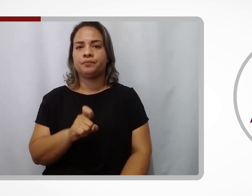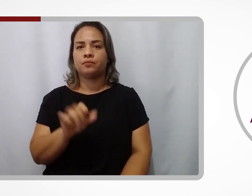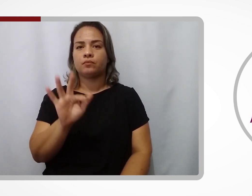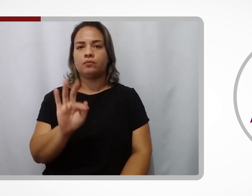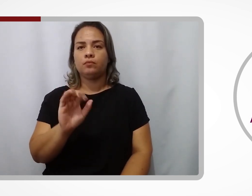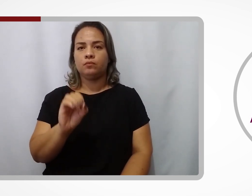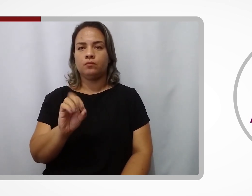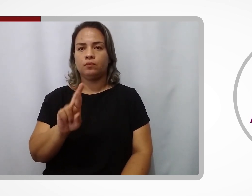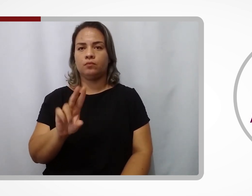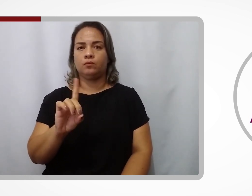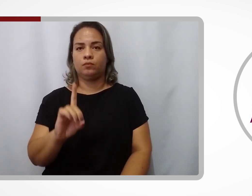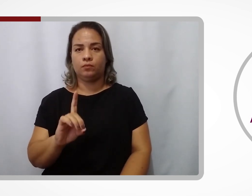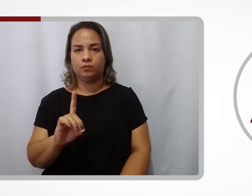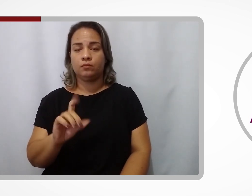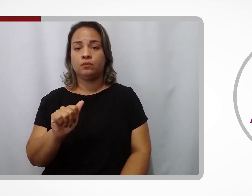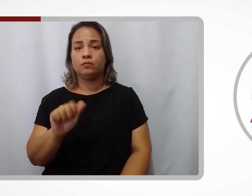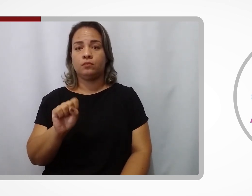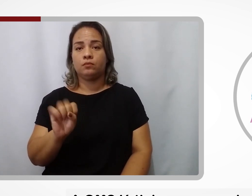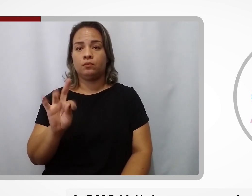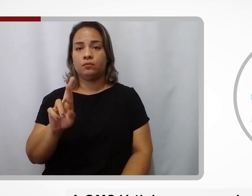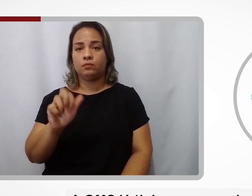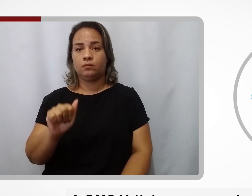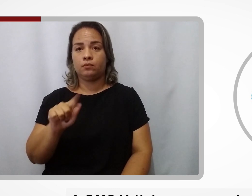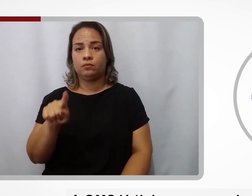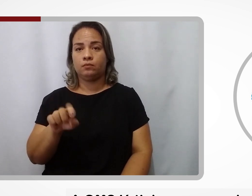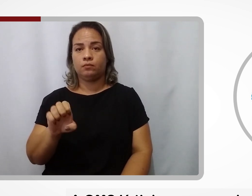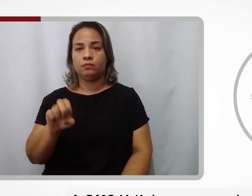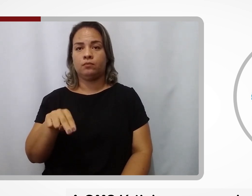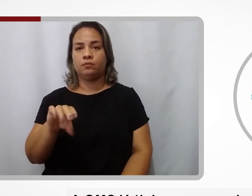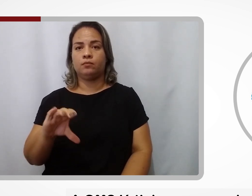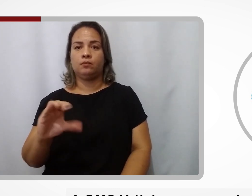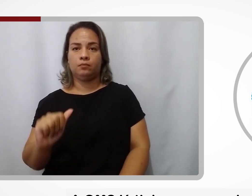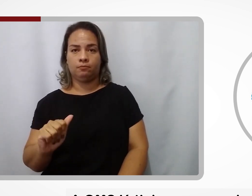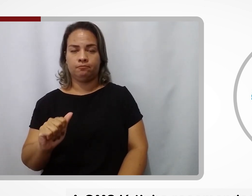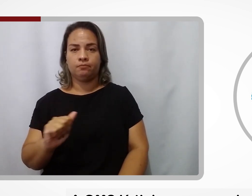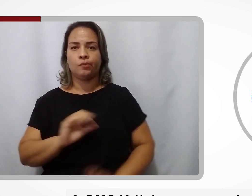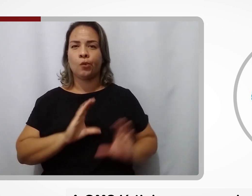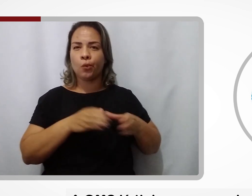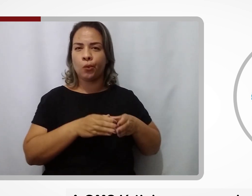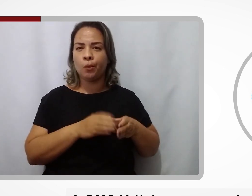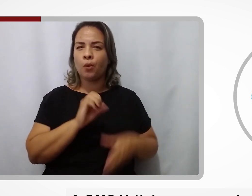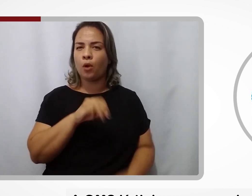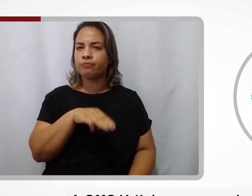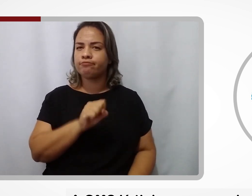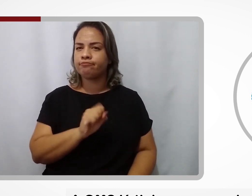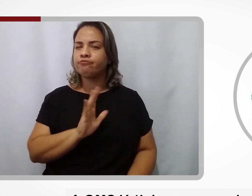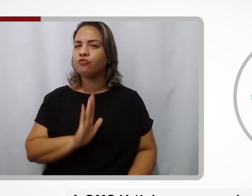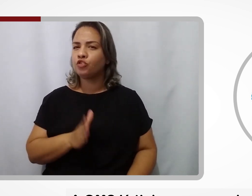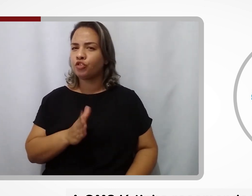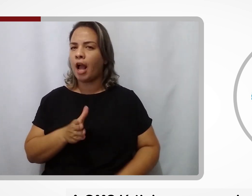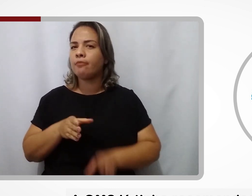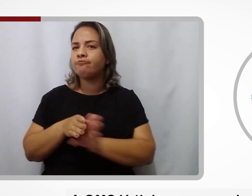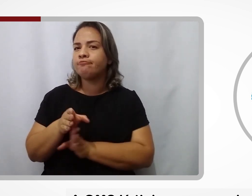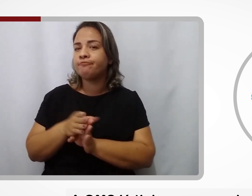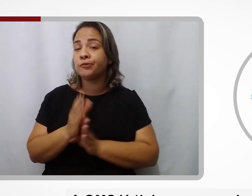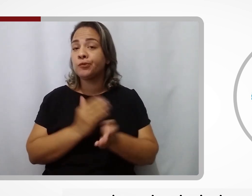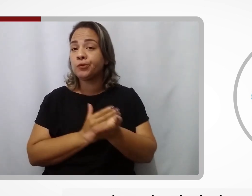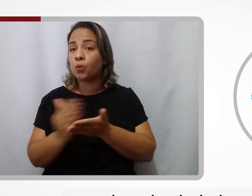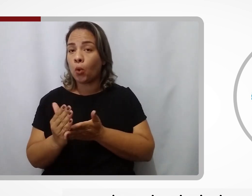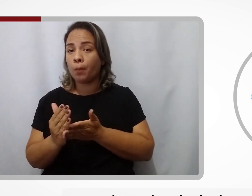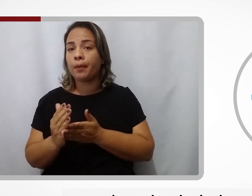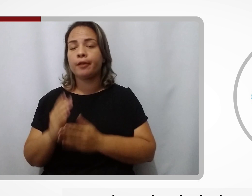Oxford-AstraZeneca. A OMS já tinha recomendado, no início de fevereiro,